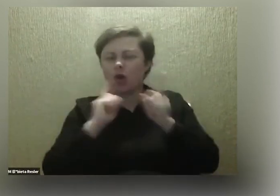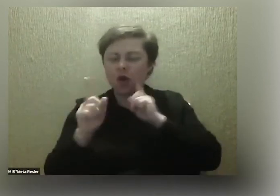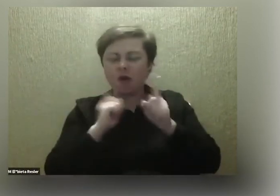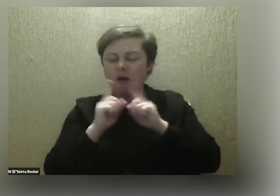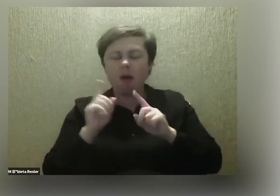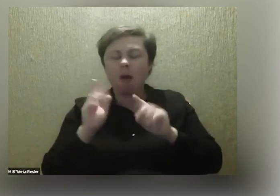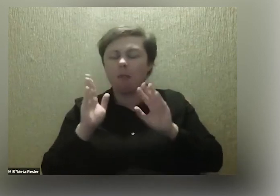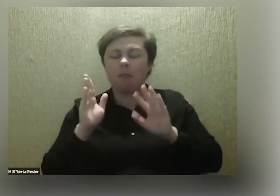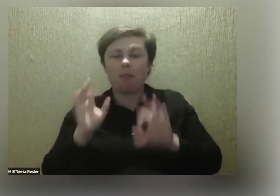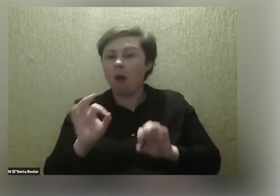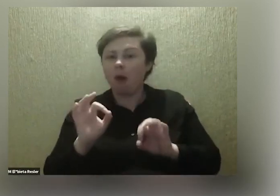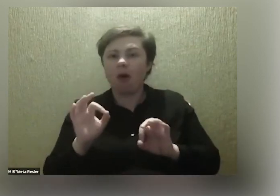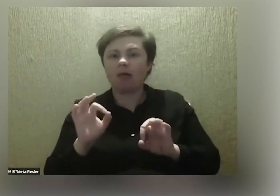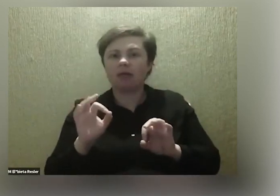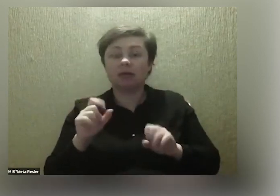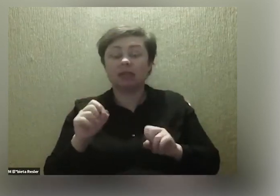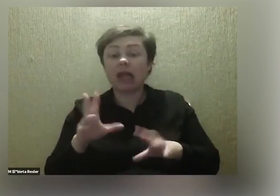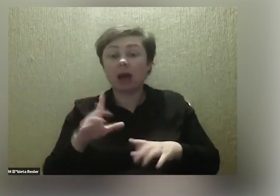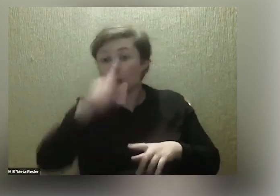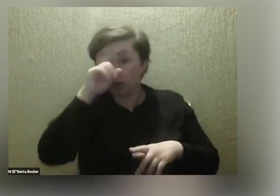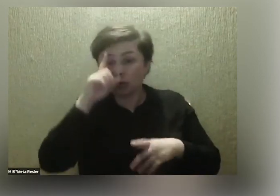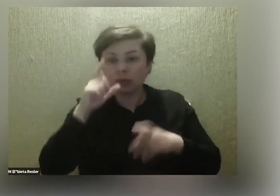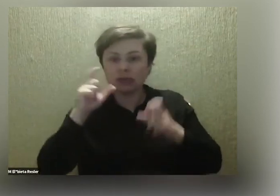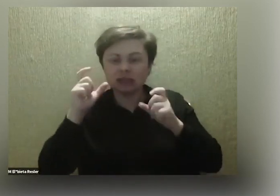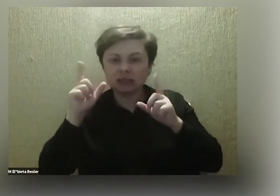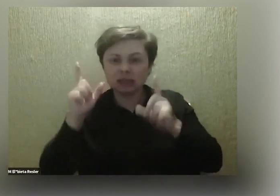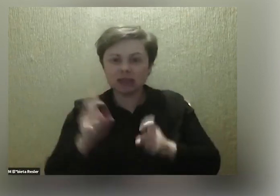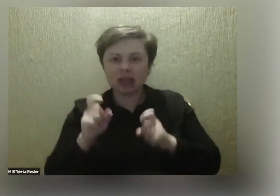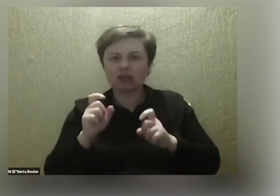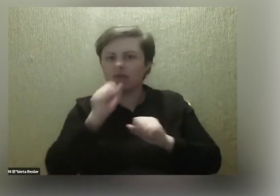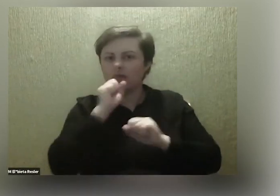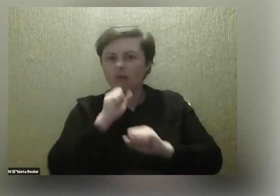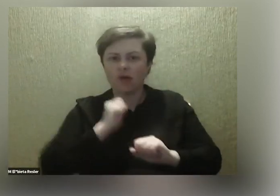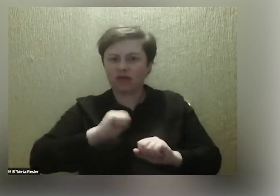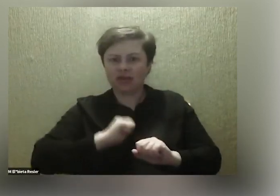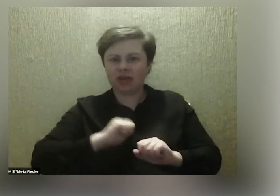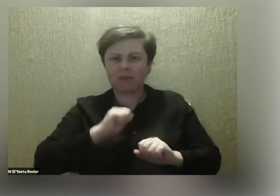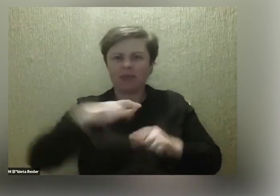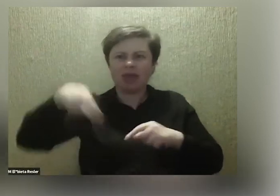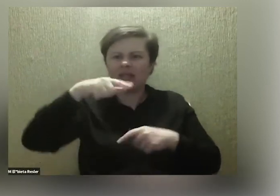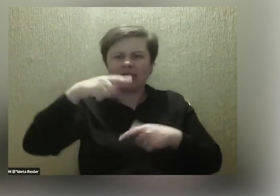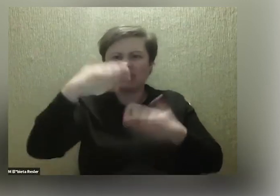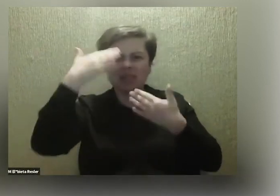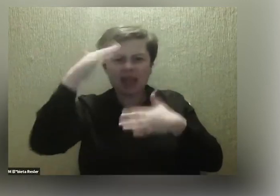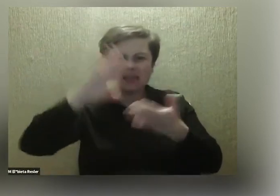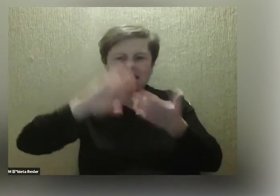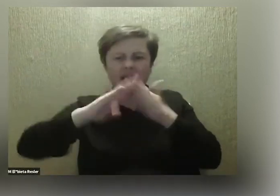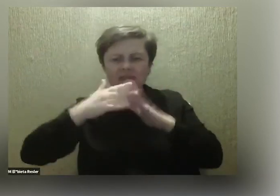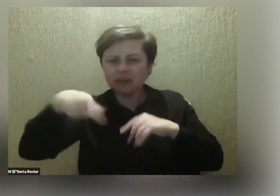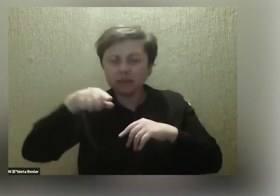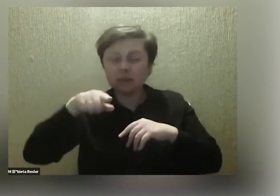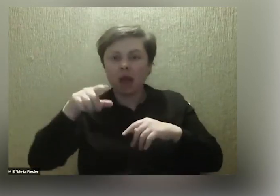ponieważ tak się po prostu nasi uczestnicy, którzy siebie kompletnie nawzajemnie znali, na tyle się